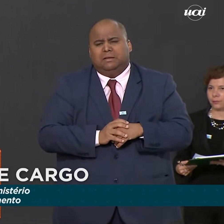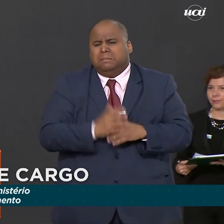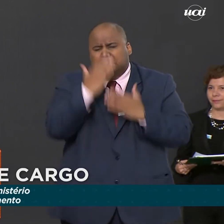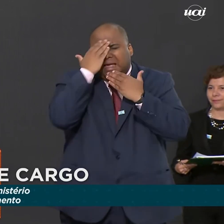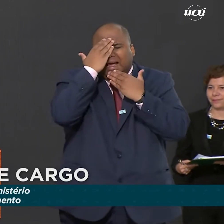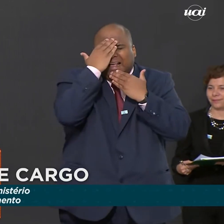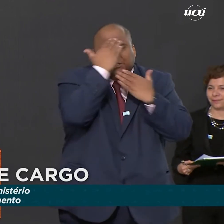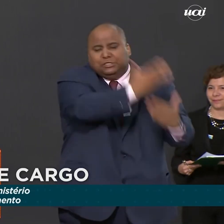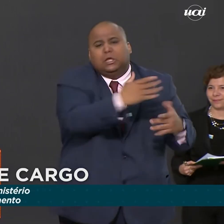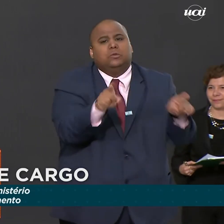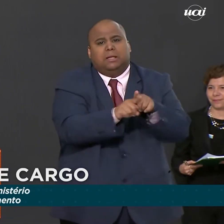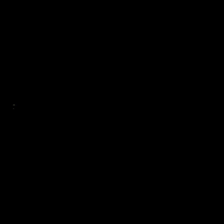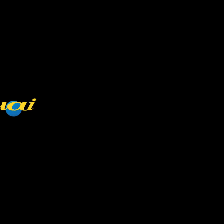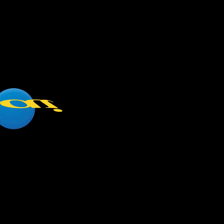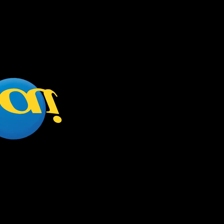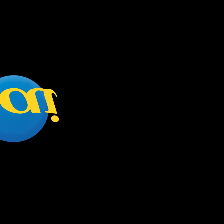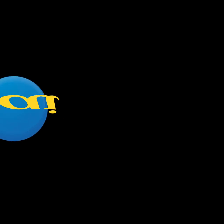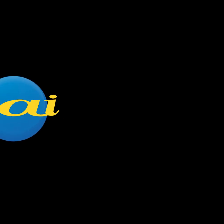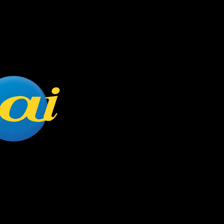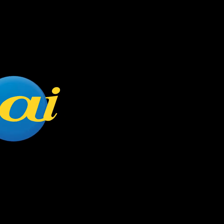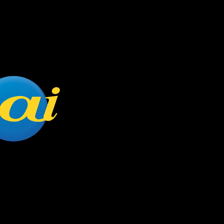gratidão também a vocês. gratidão a